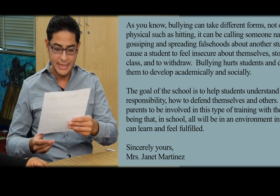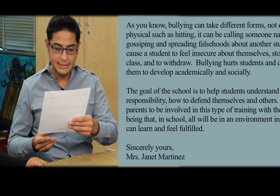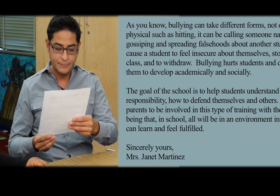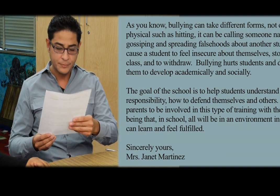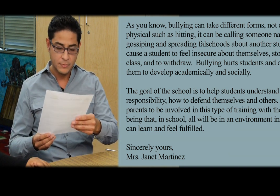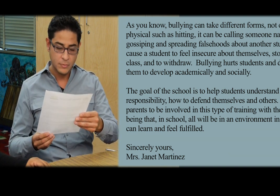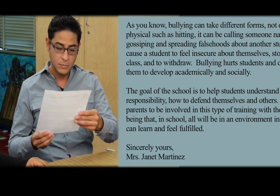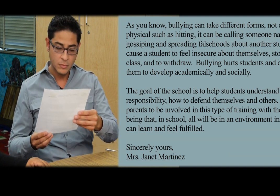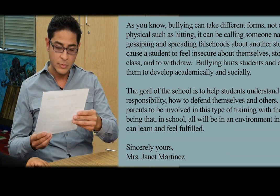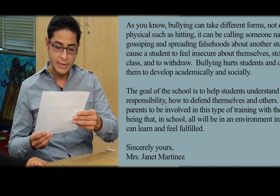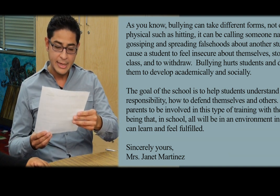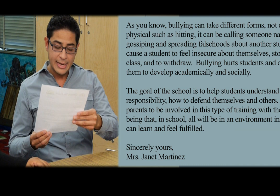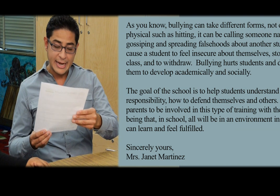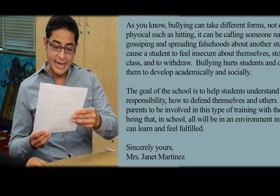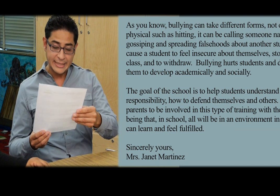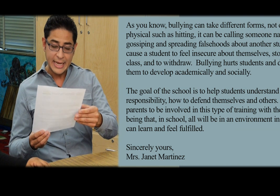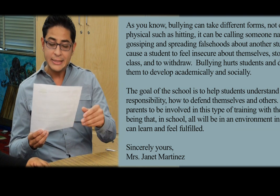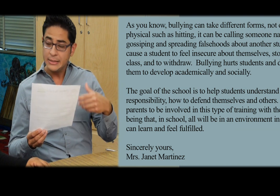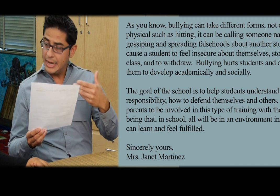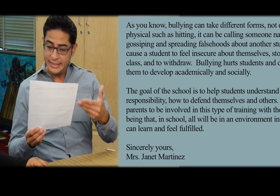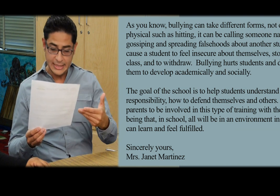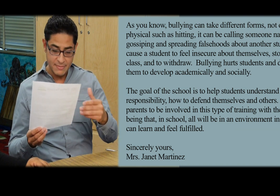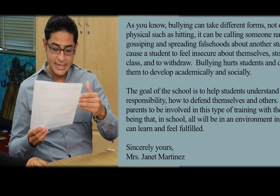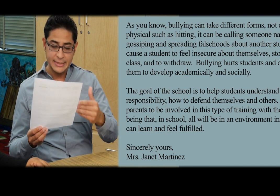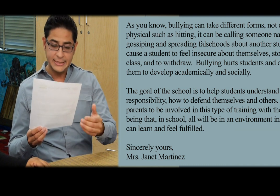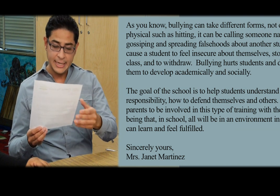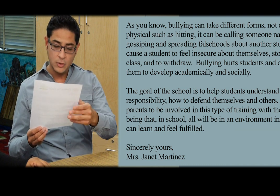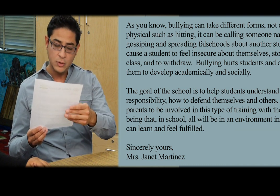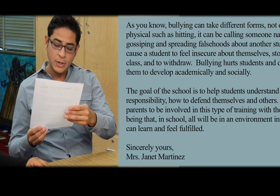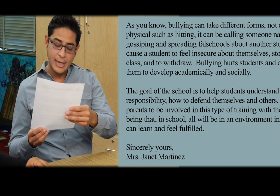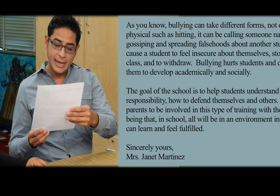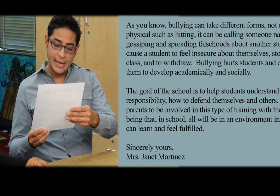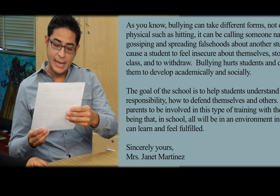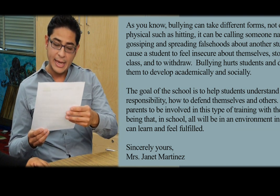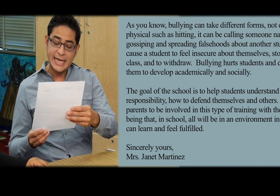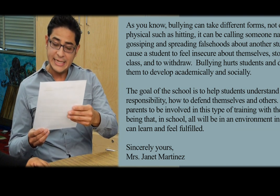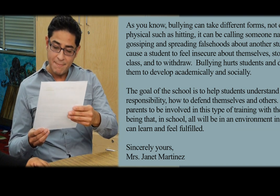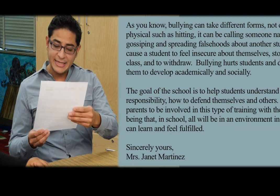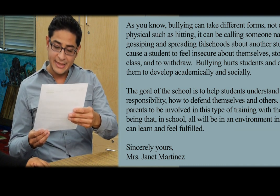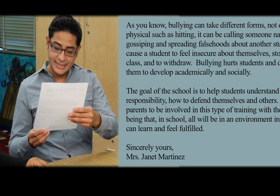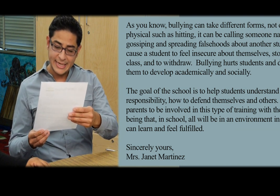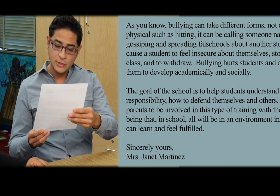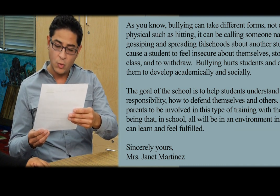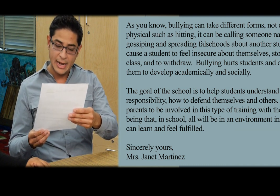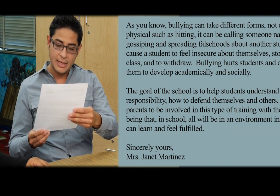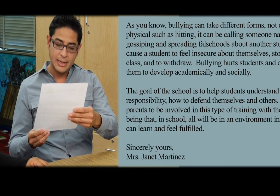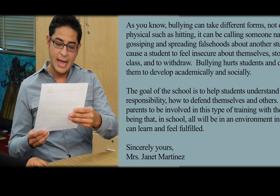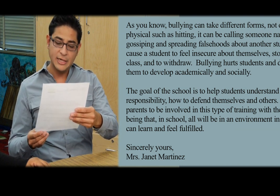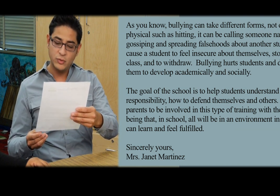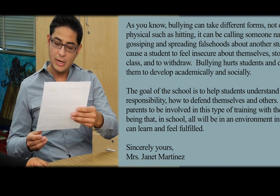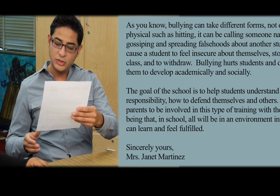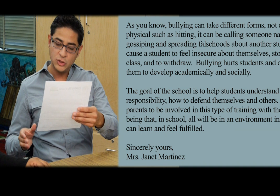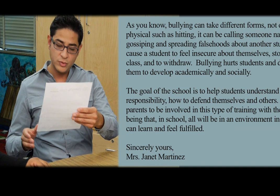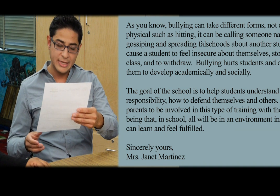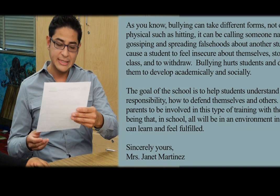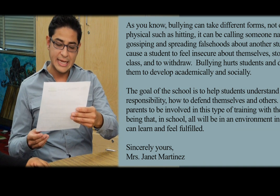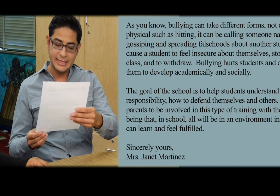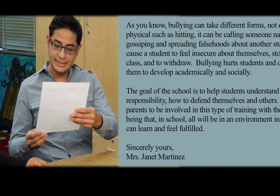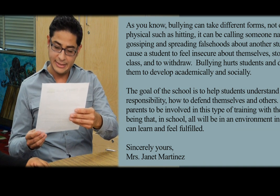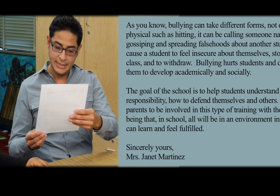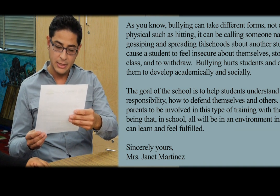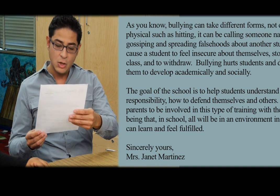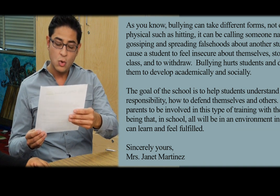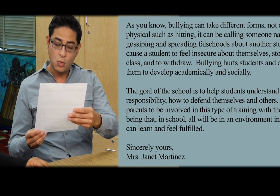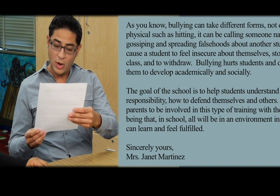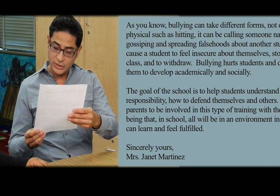ni socialmente la carta termina diciendo es la meta de esta escuela ayudar a los estudiantes